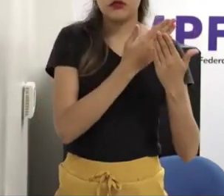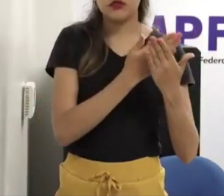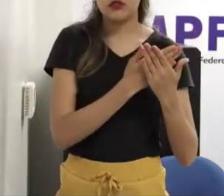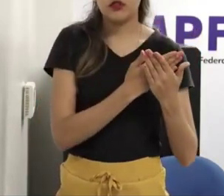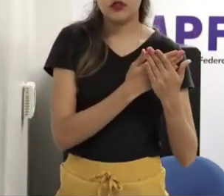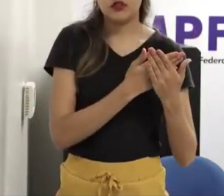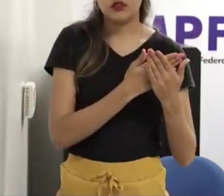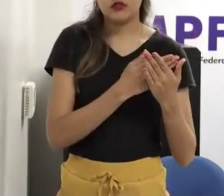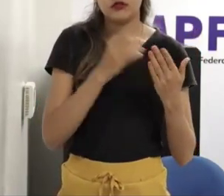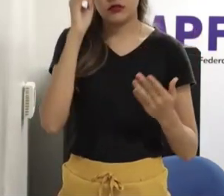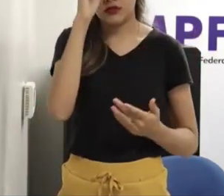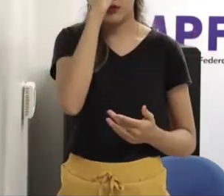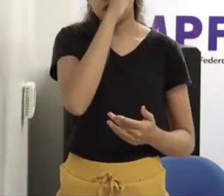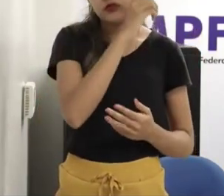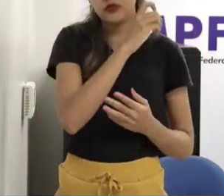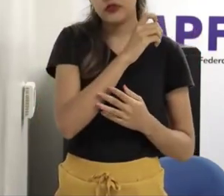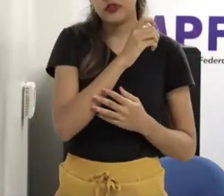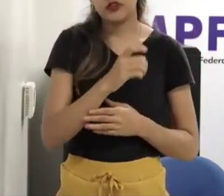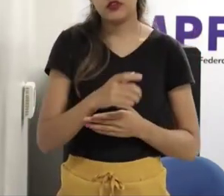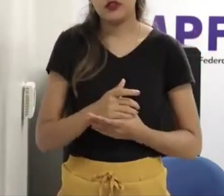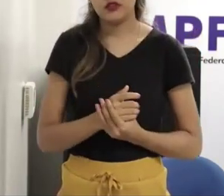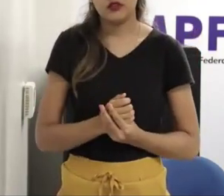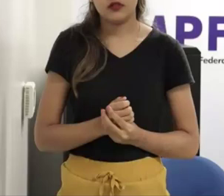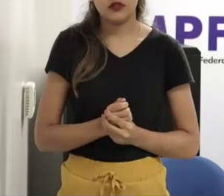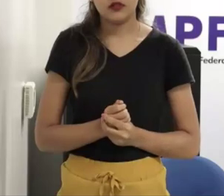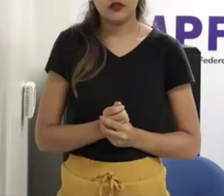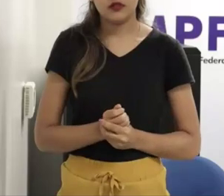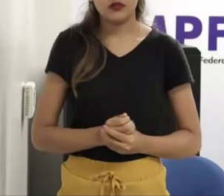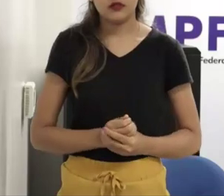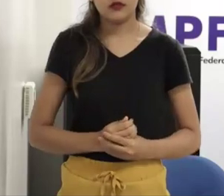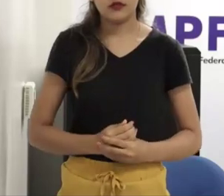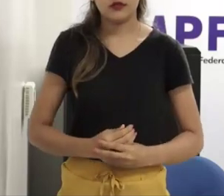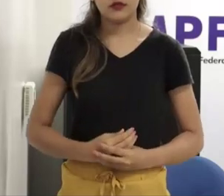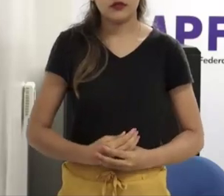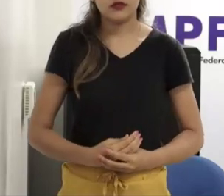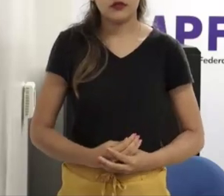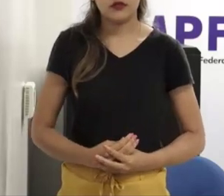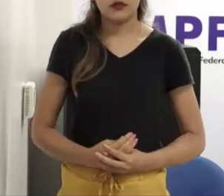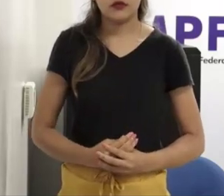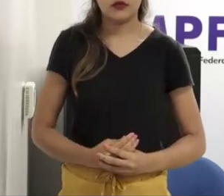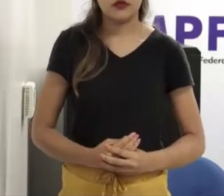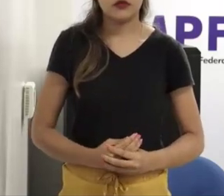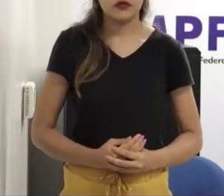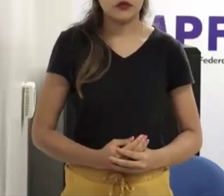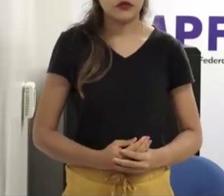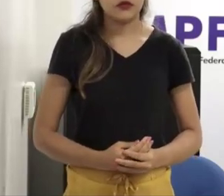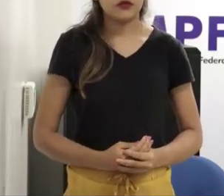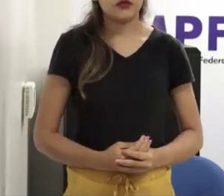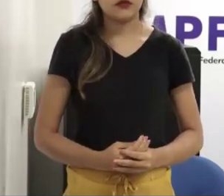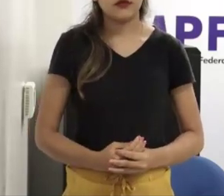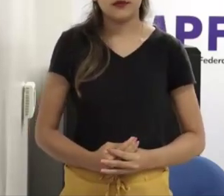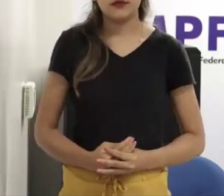nas costas dela e que é de uma pequena parcela né às vezes eu acho que os extremos eles ficam ditando a